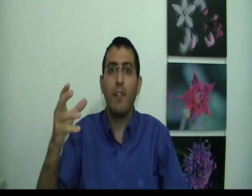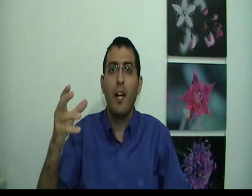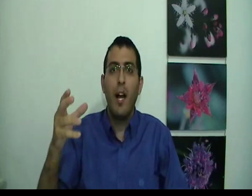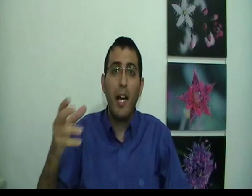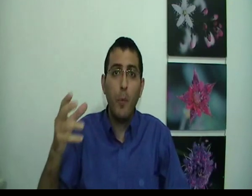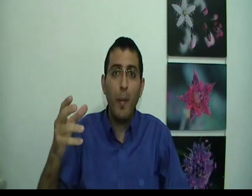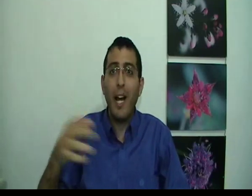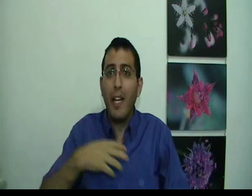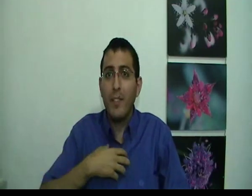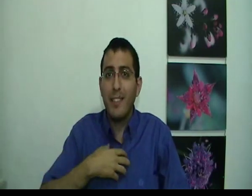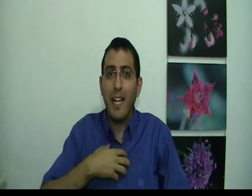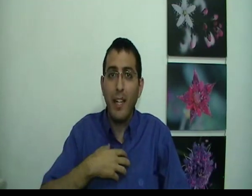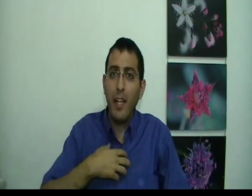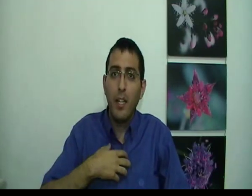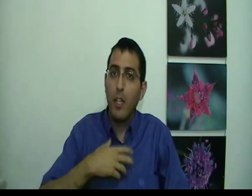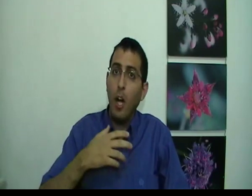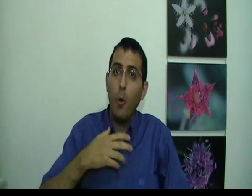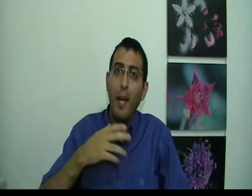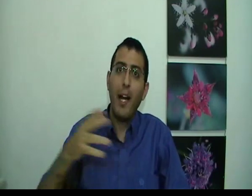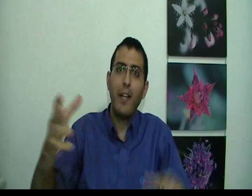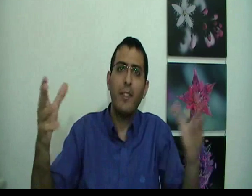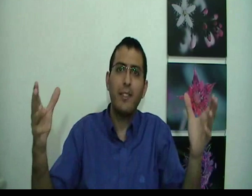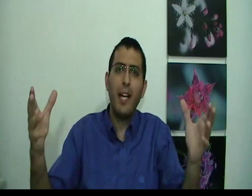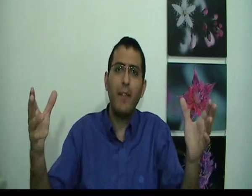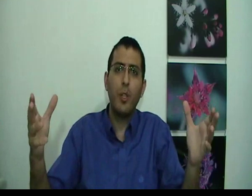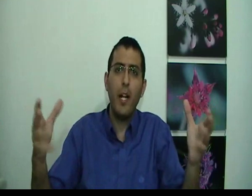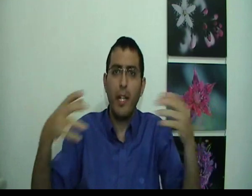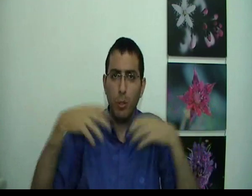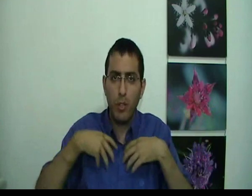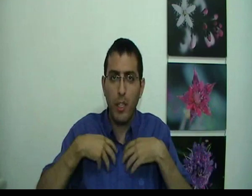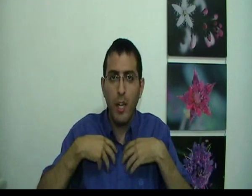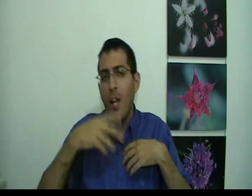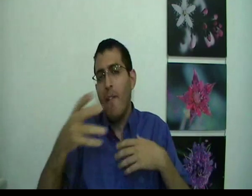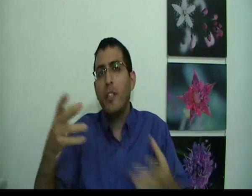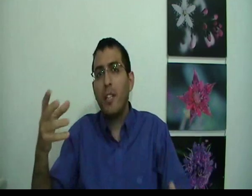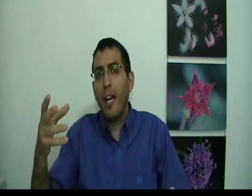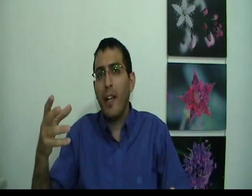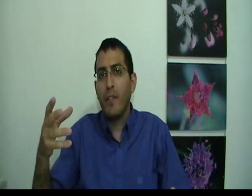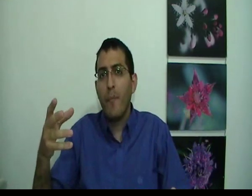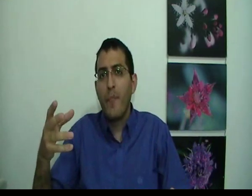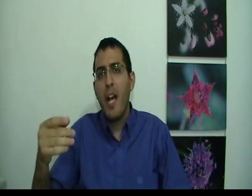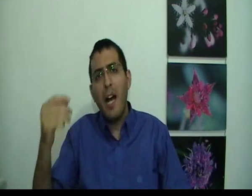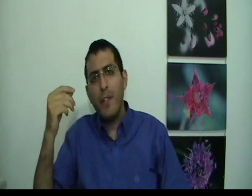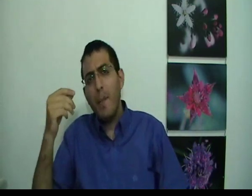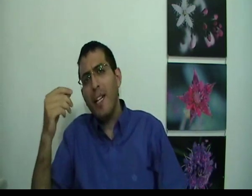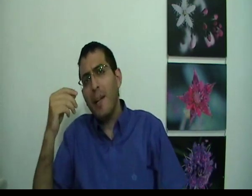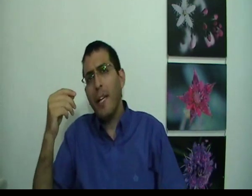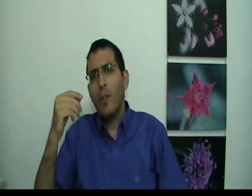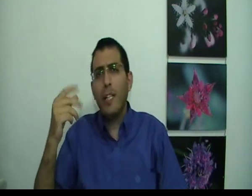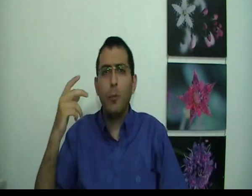האם הוא אומר הרכב הזה זה אני? לא, אומר הרכב הזה זה רכב זה לא אני, יש אותי ויש את הרכב אבל אם האדם היה יודע שהוא